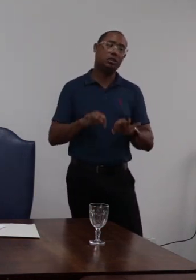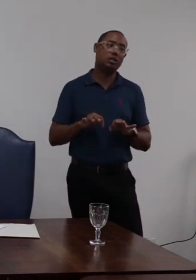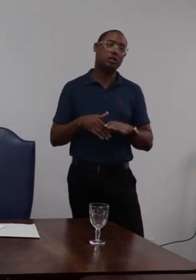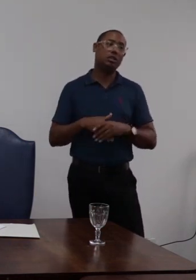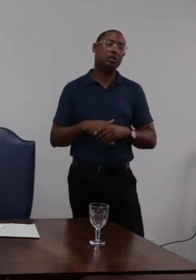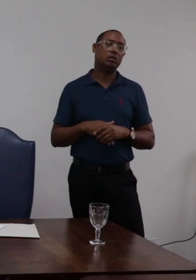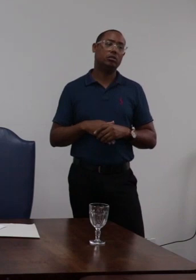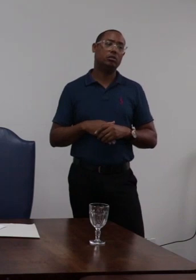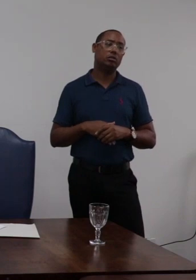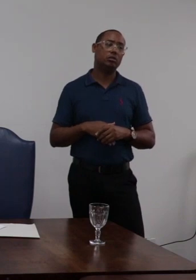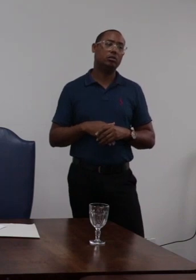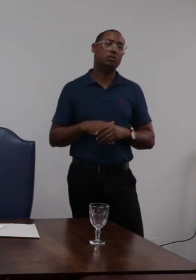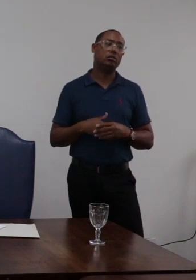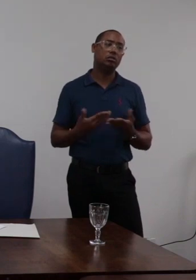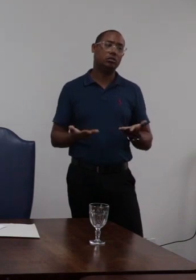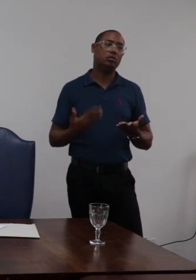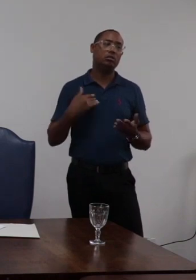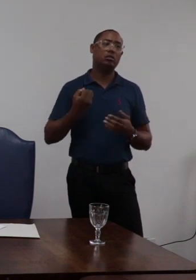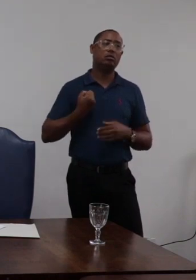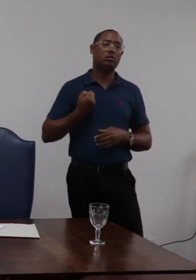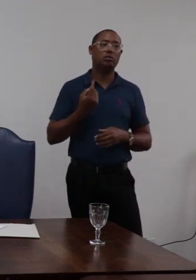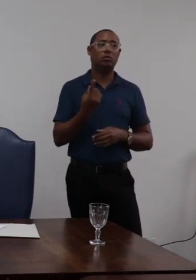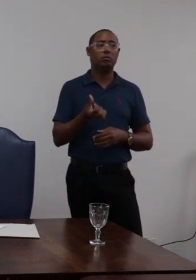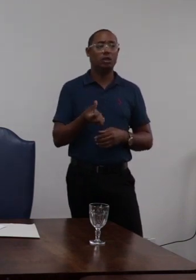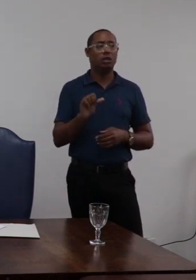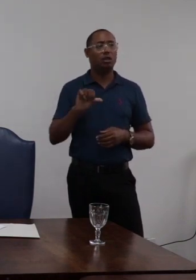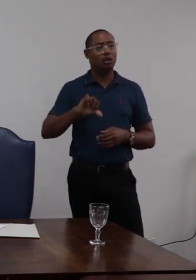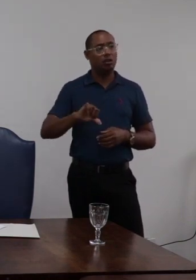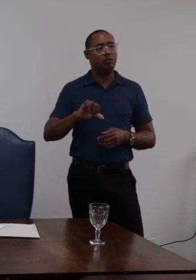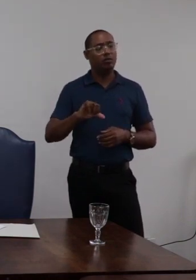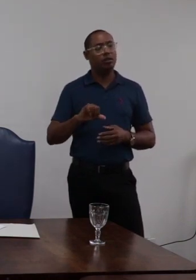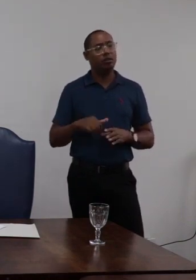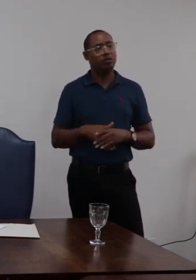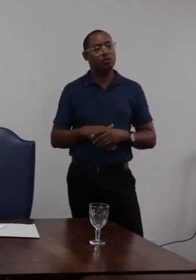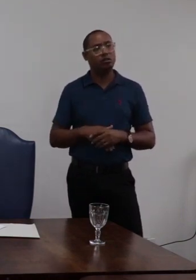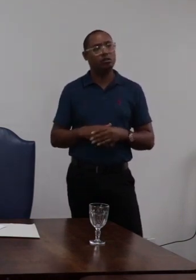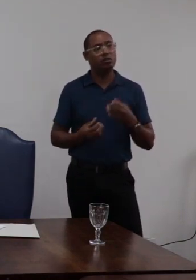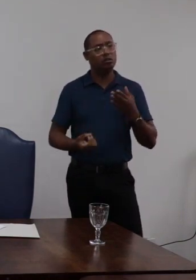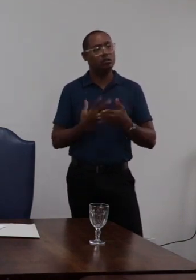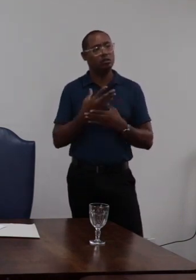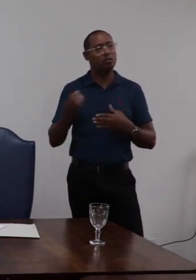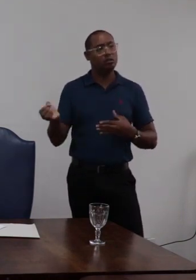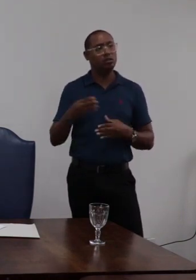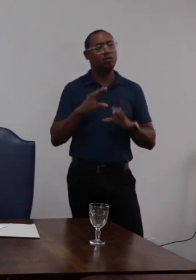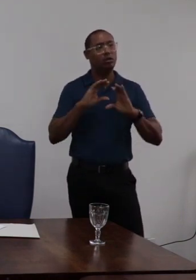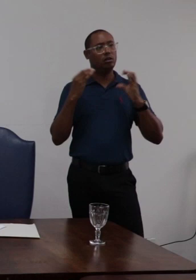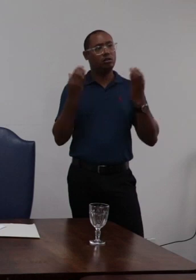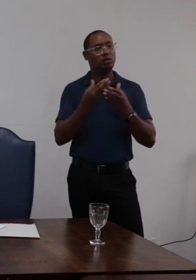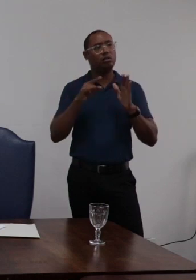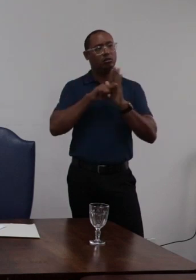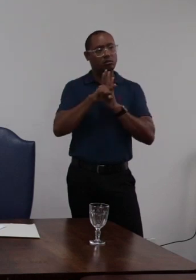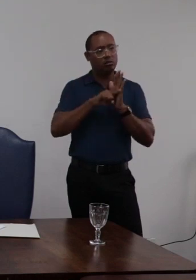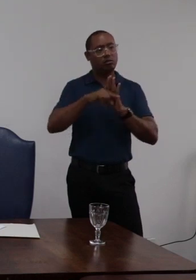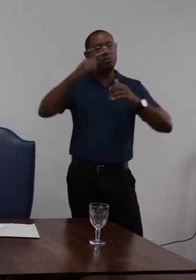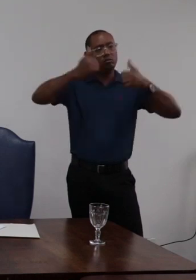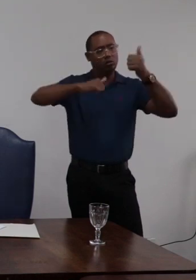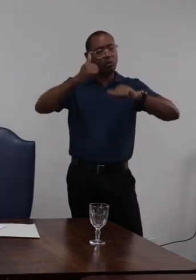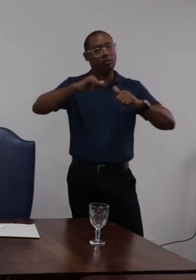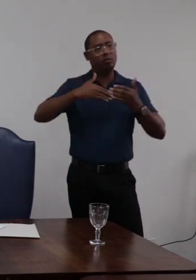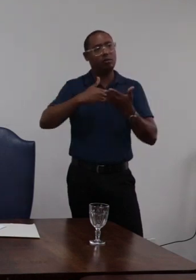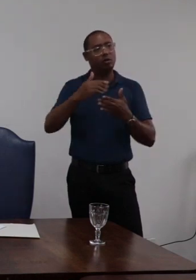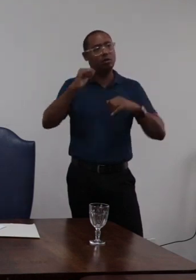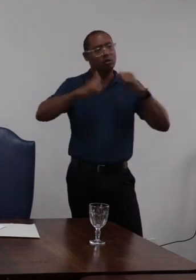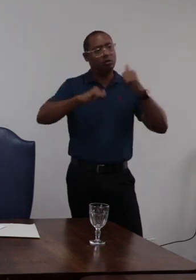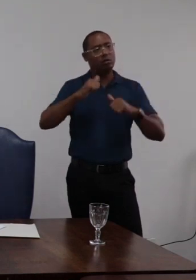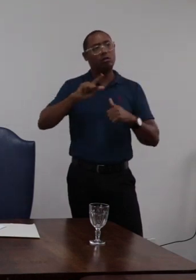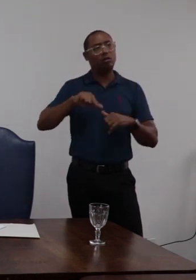o que é informado no artigo 69 é que deveria ser criada uma nova comissão para deixar a ação do processo e